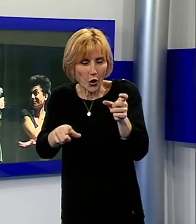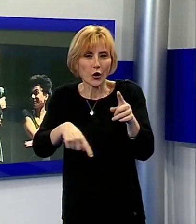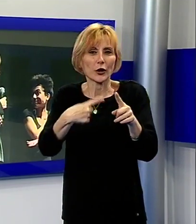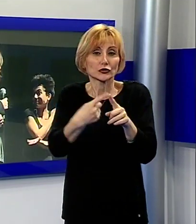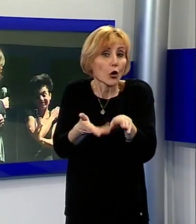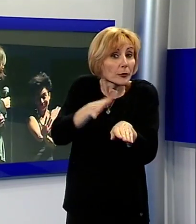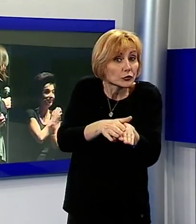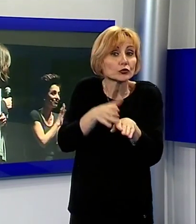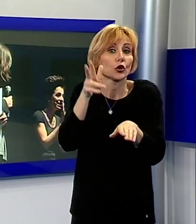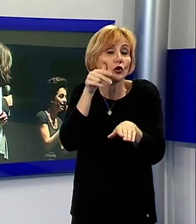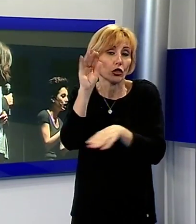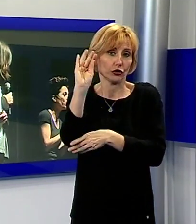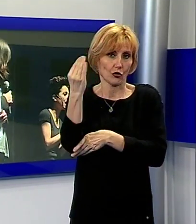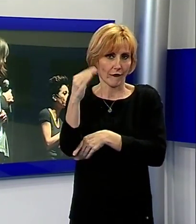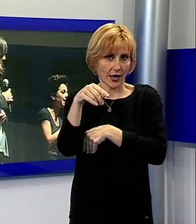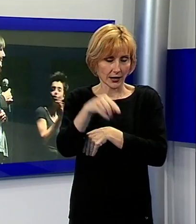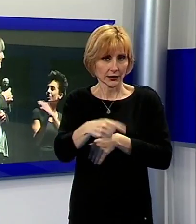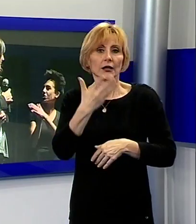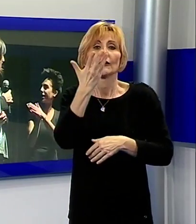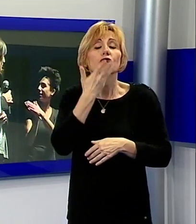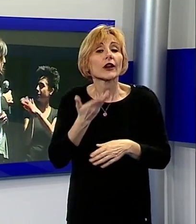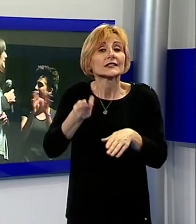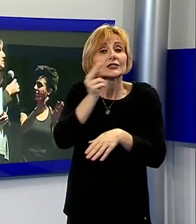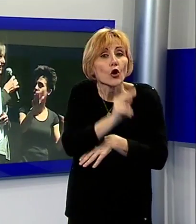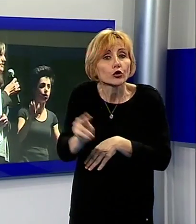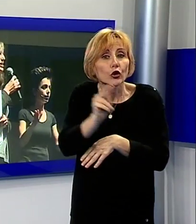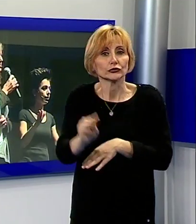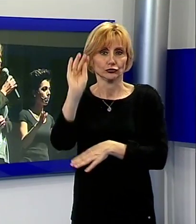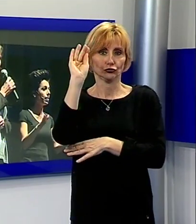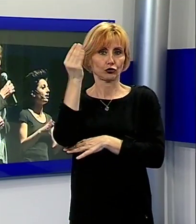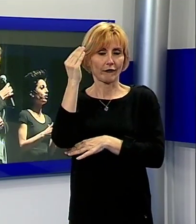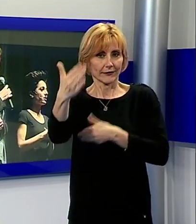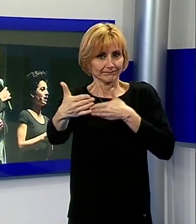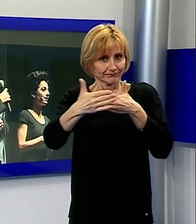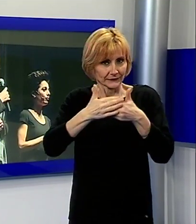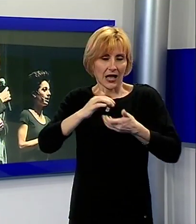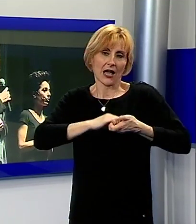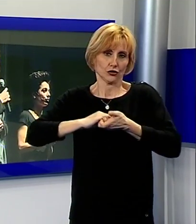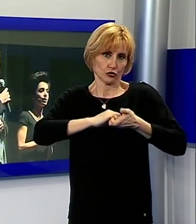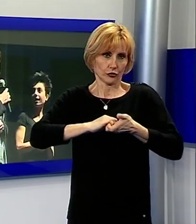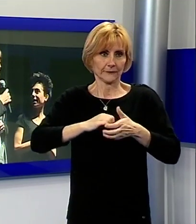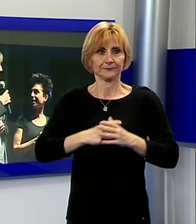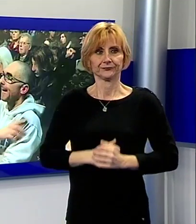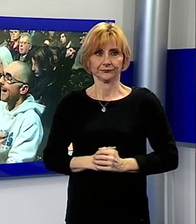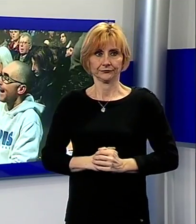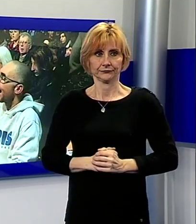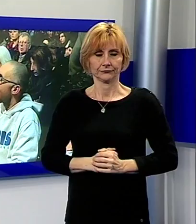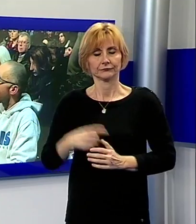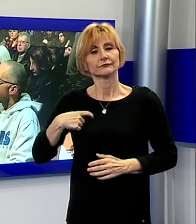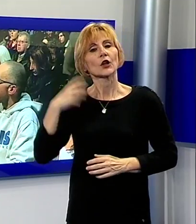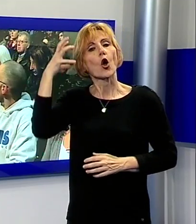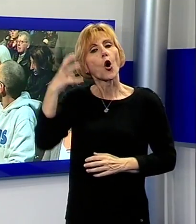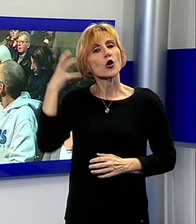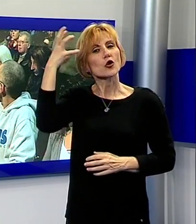donne giovani, e io vorrei sostenere i giovani, che si avvicinano sempre di più all'associazione. Molto orgogliosa di poter